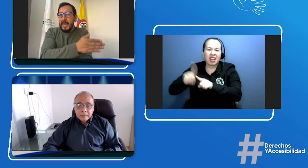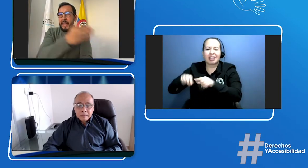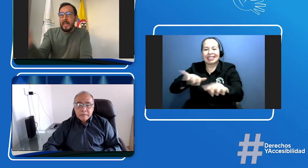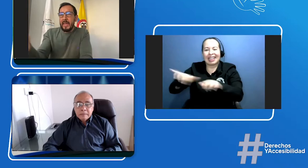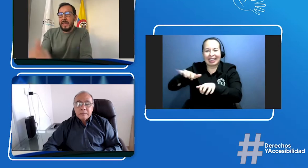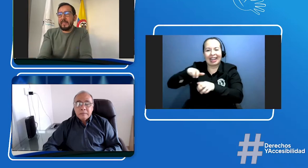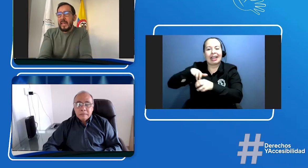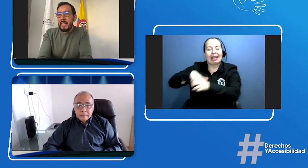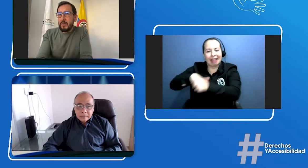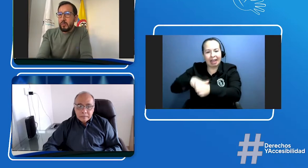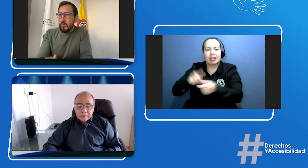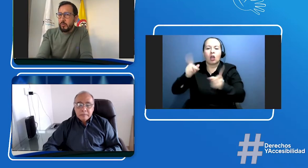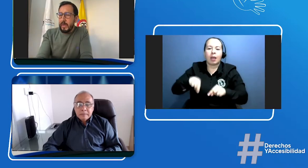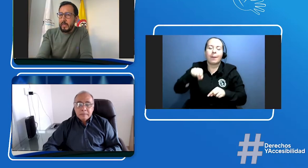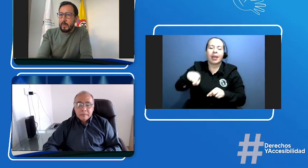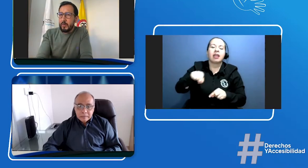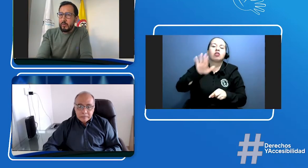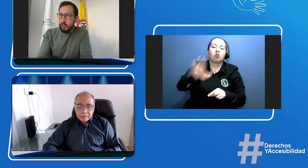sean inclusivos para las personas sordas.